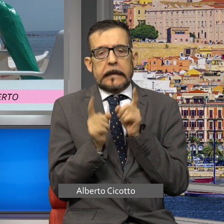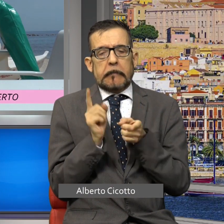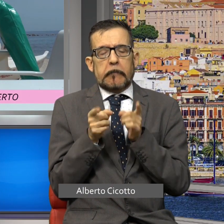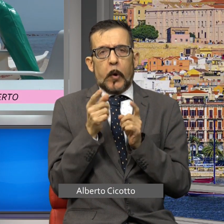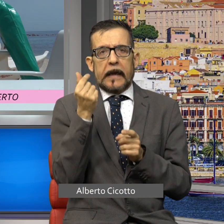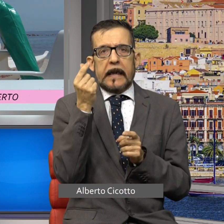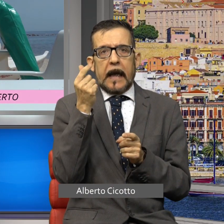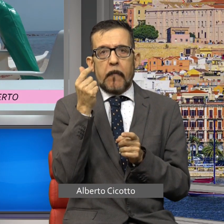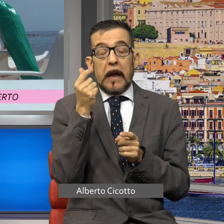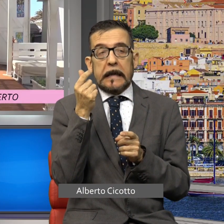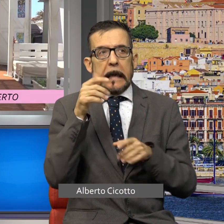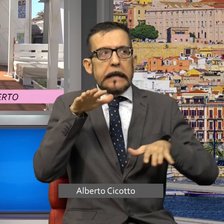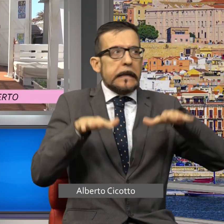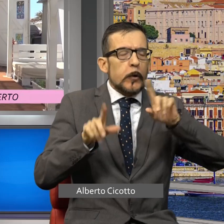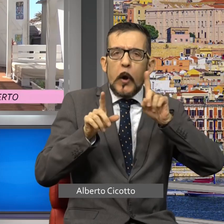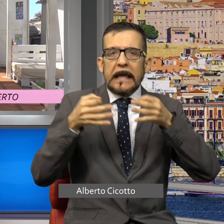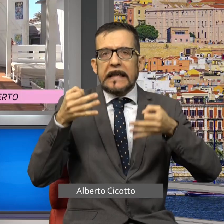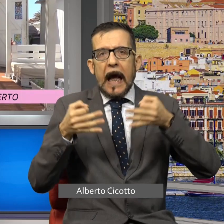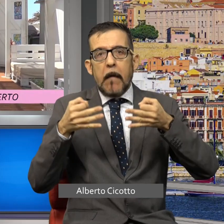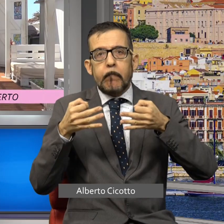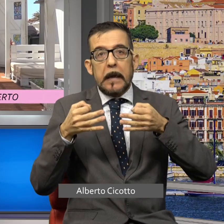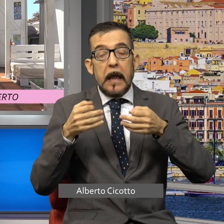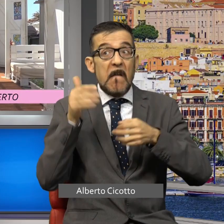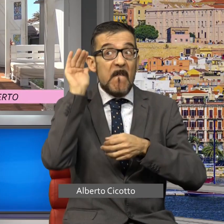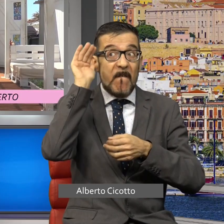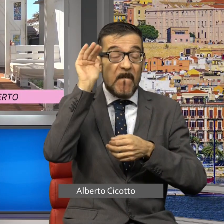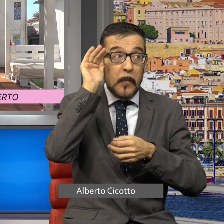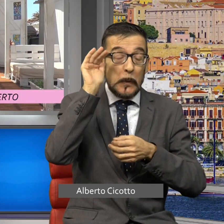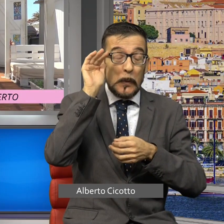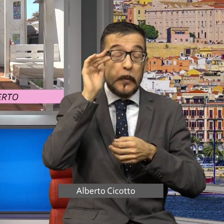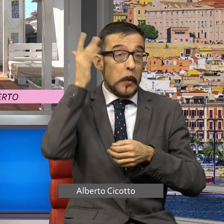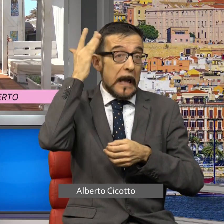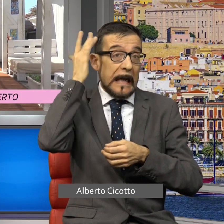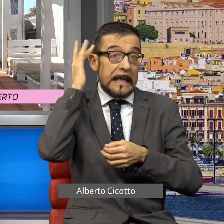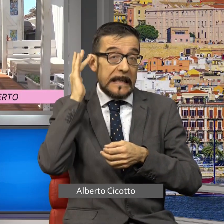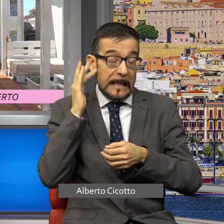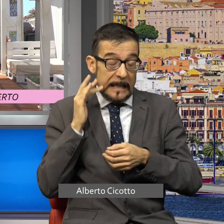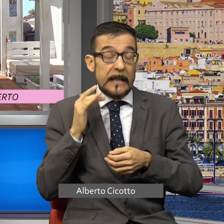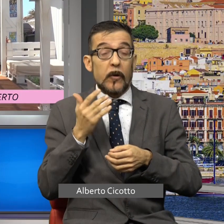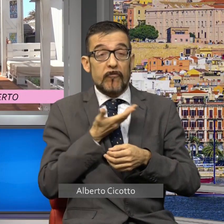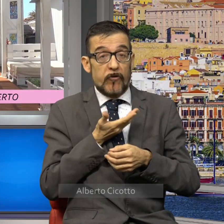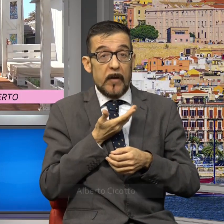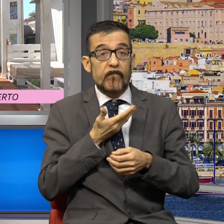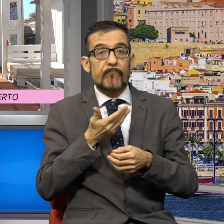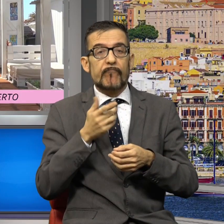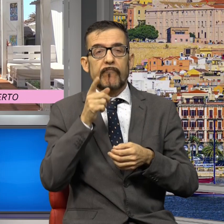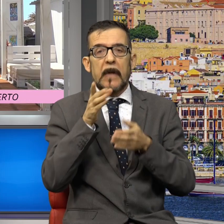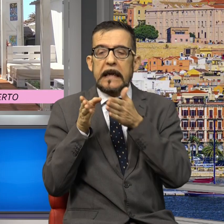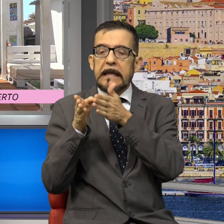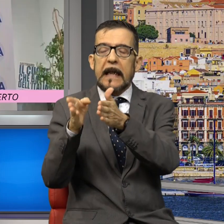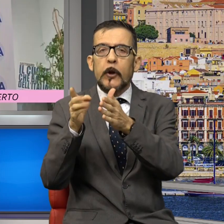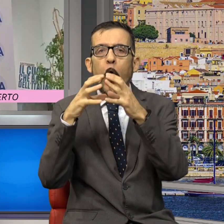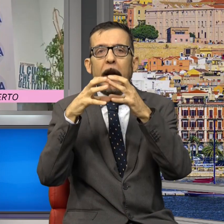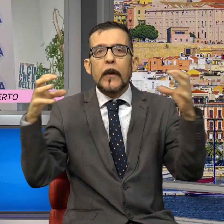per sé instabile non fanno che delineare un futuro ad alto rischio. Pensate solo al settore, anzi all'industria